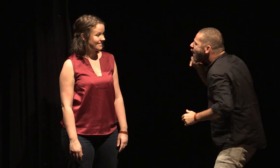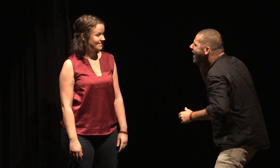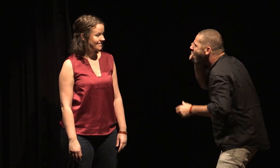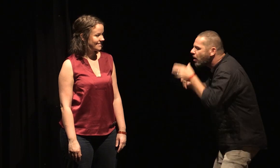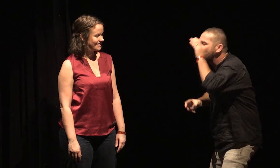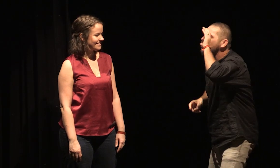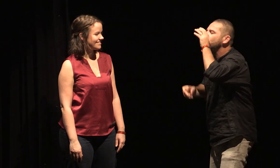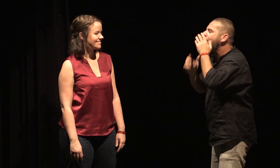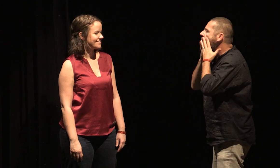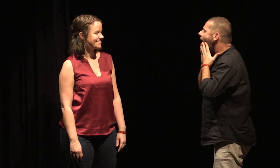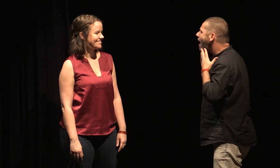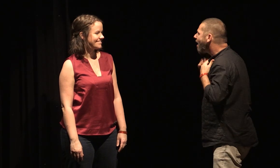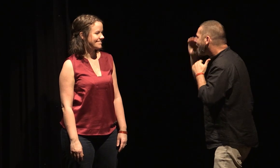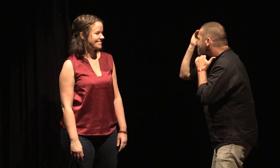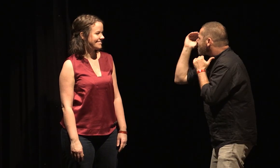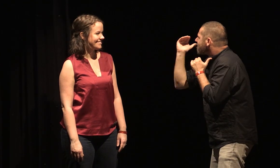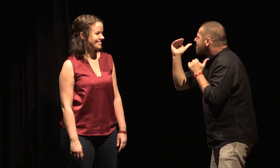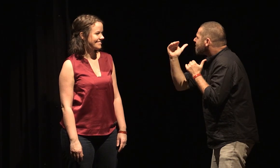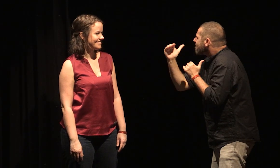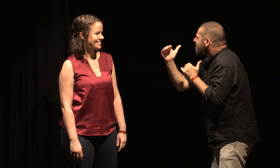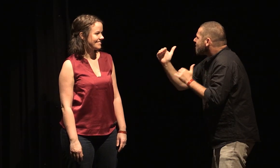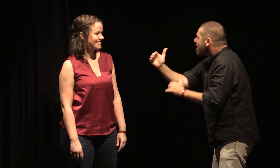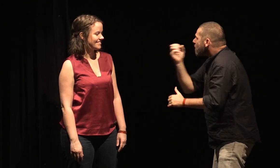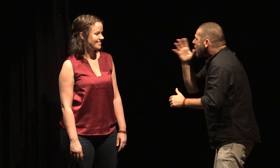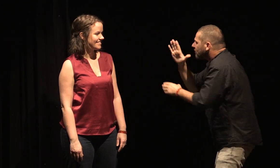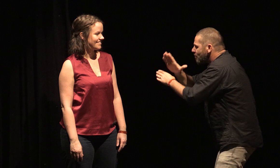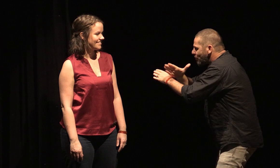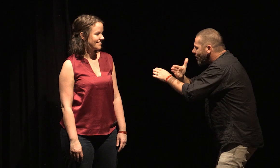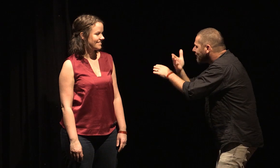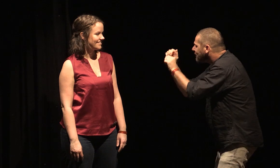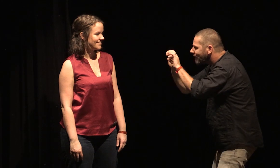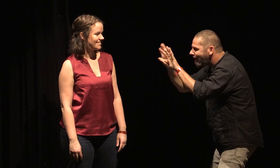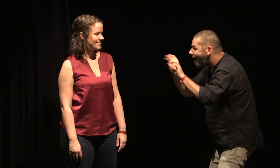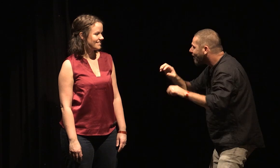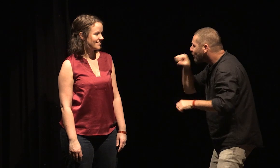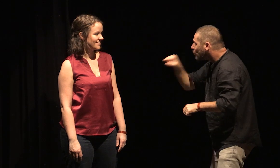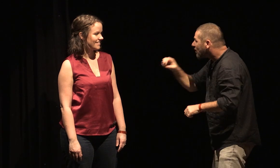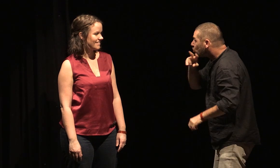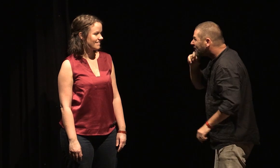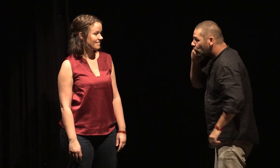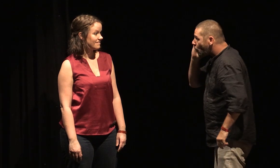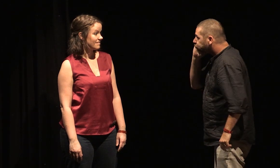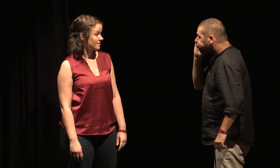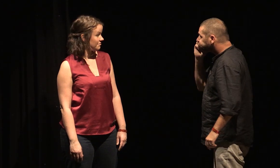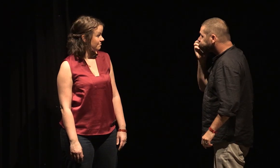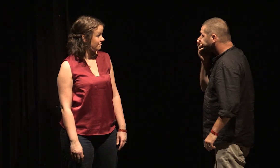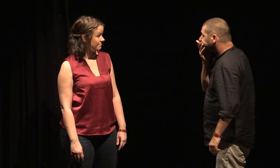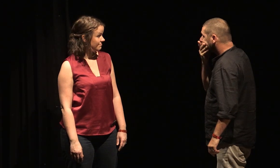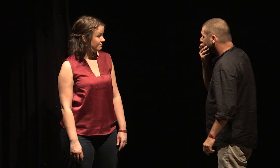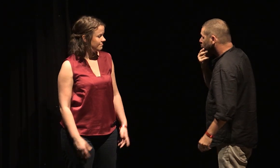l'étrangeté de la bonne poésie. Les Juifs, je ne sais pas la question. Tu fais